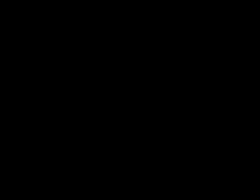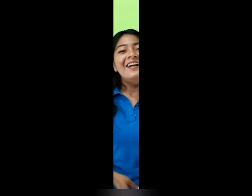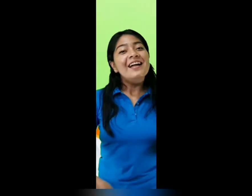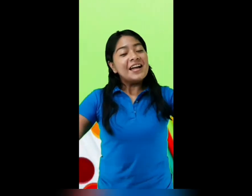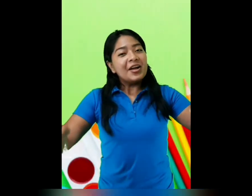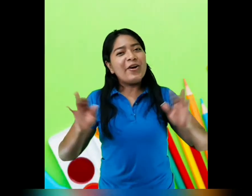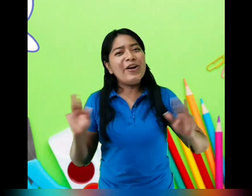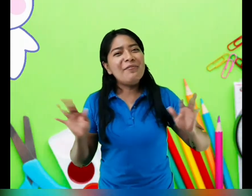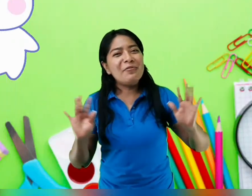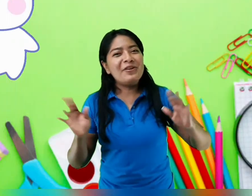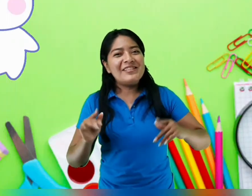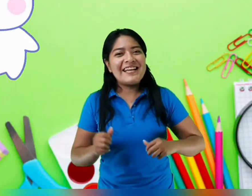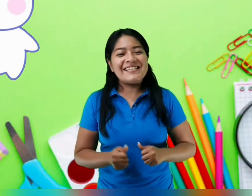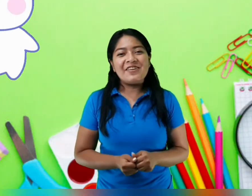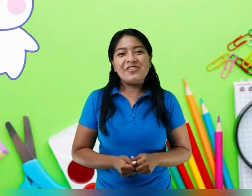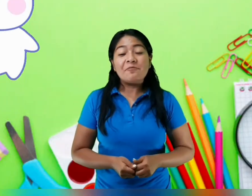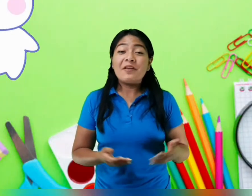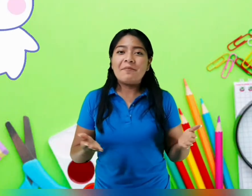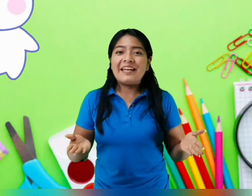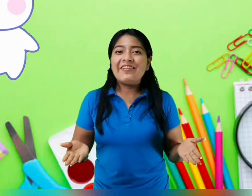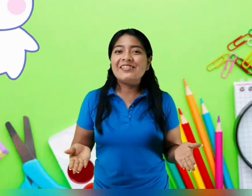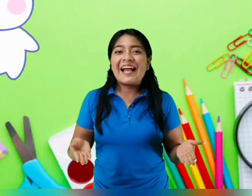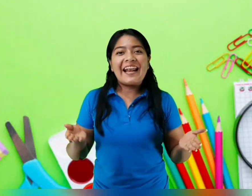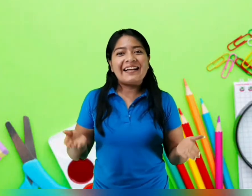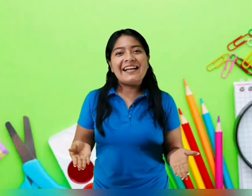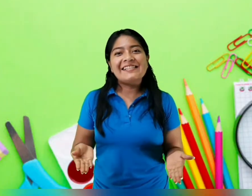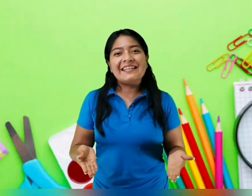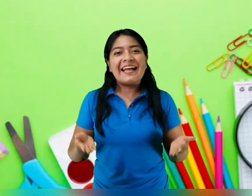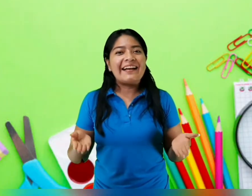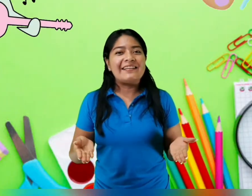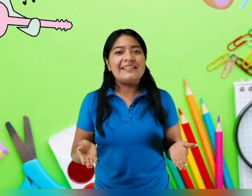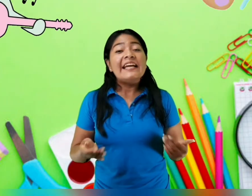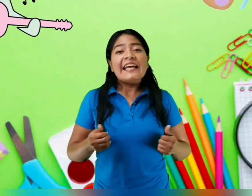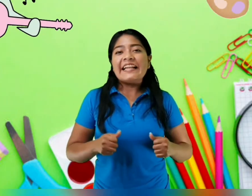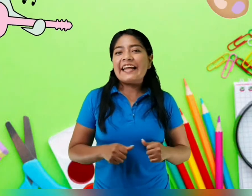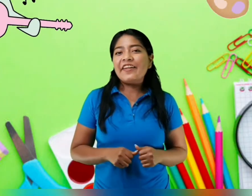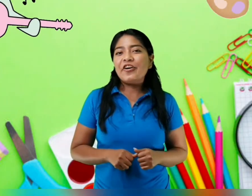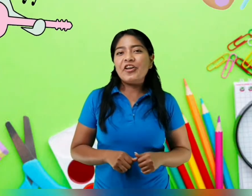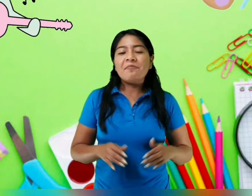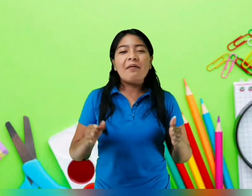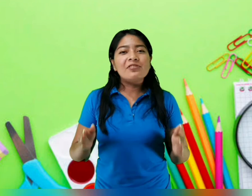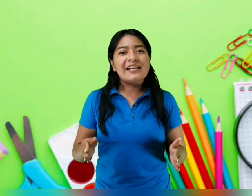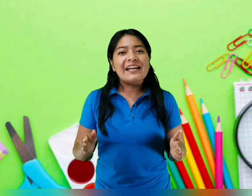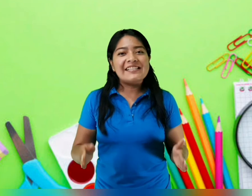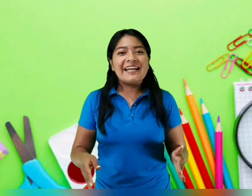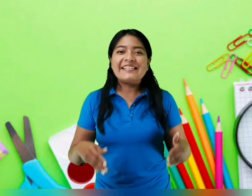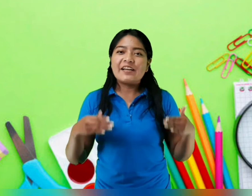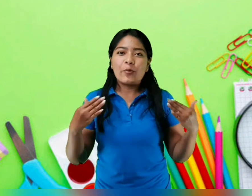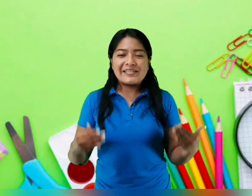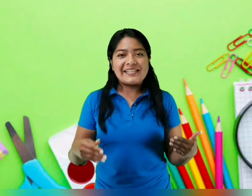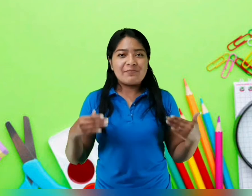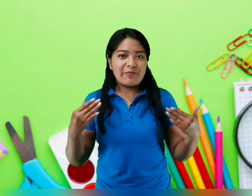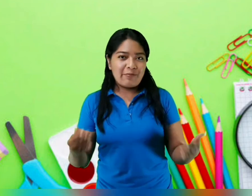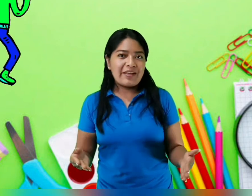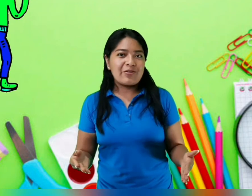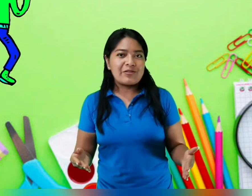Hola, muy buenos días niños. Bienvenidos a la clase de artes. El día de hoy vamos a realizar secuencias de movimientos.